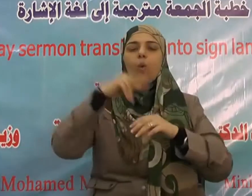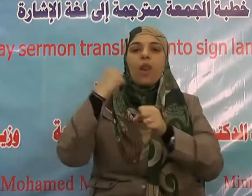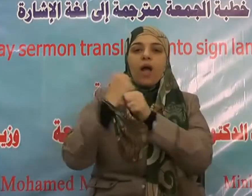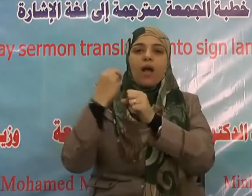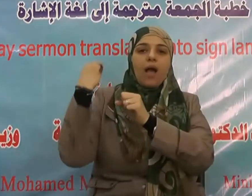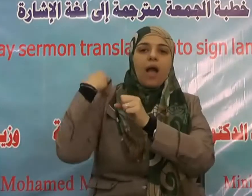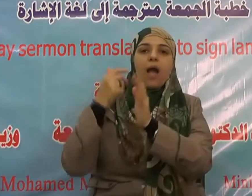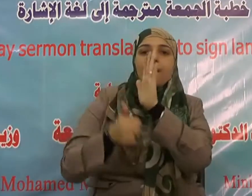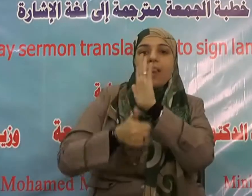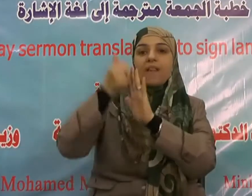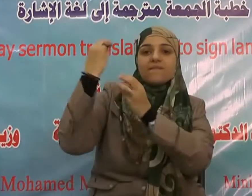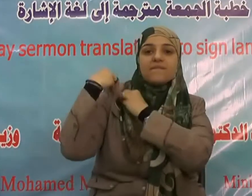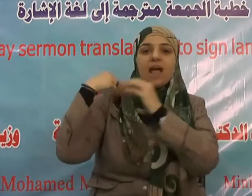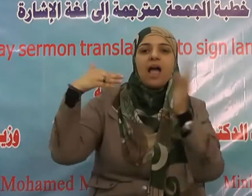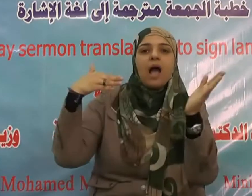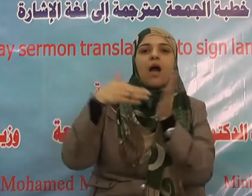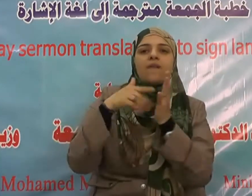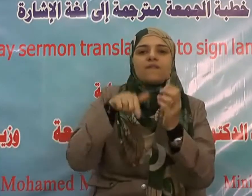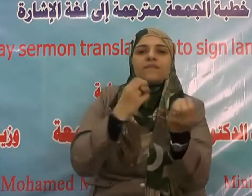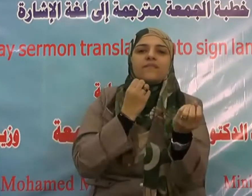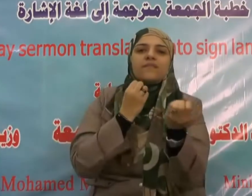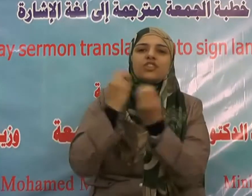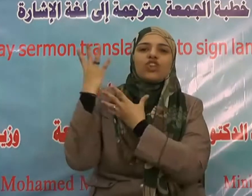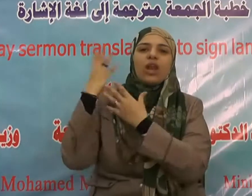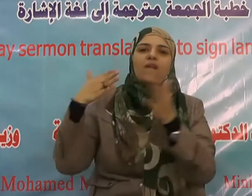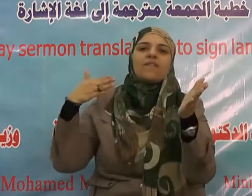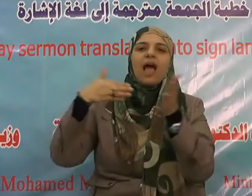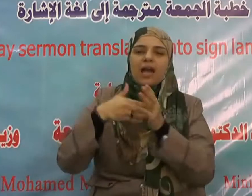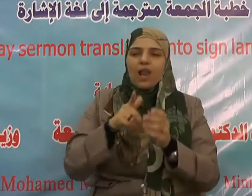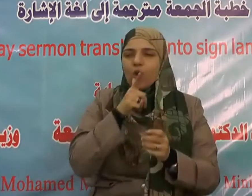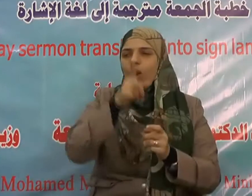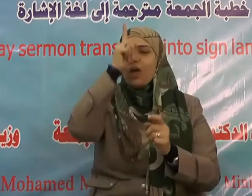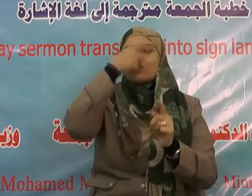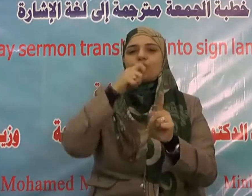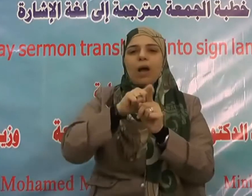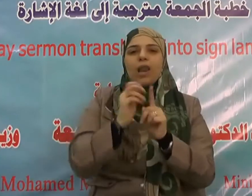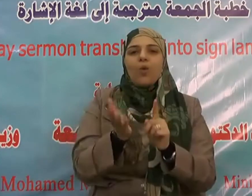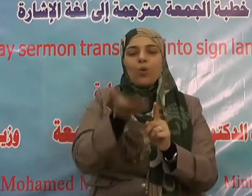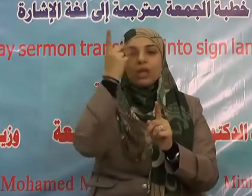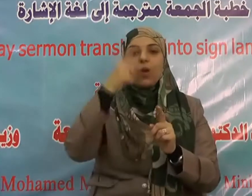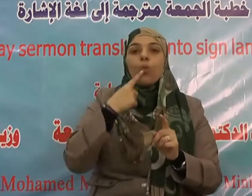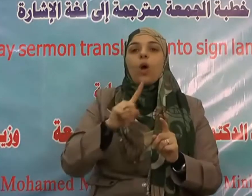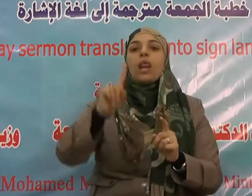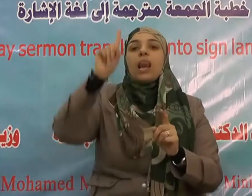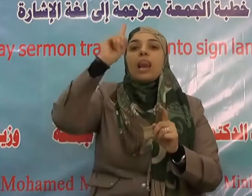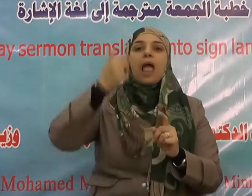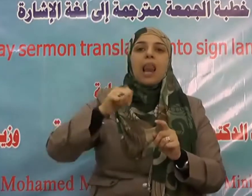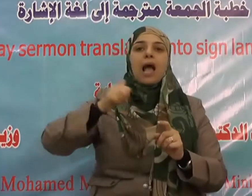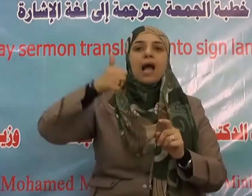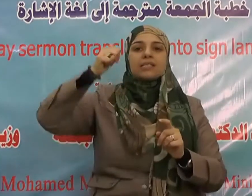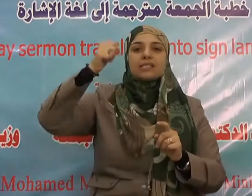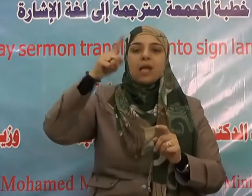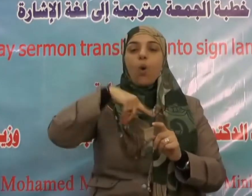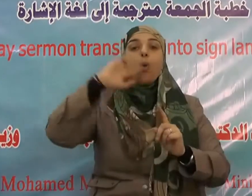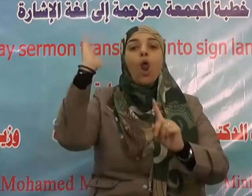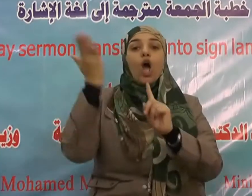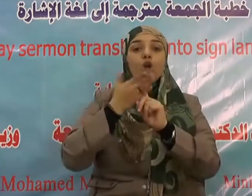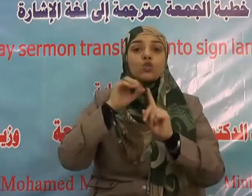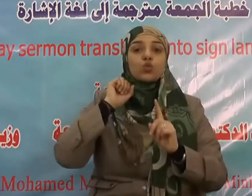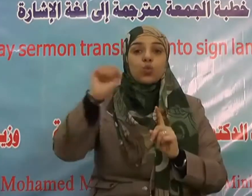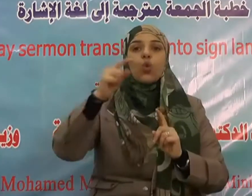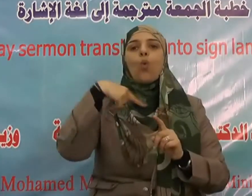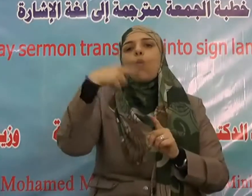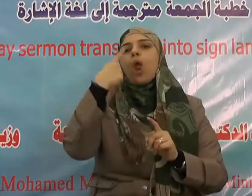جزاء ولا شكورا ولله در القائل إذا الإيمان